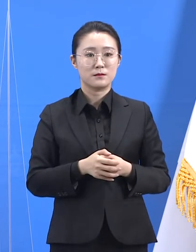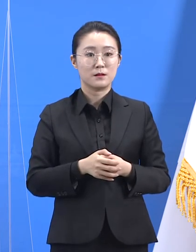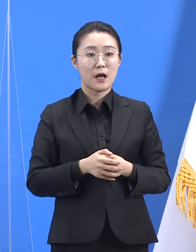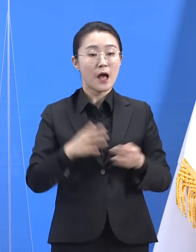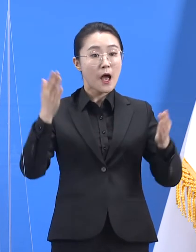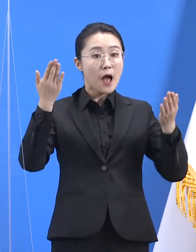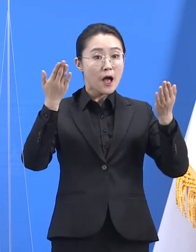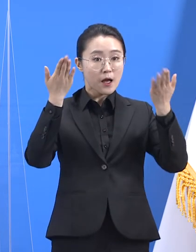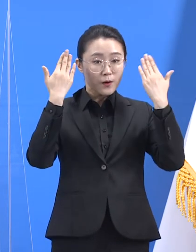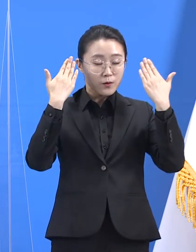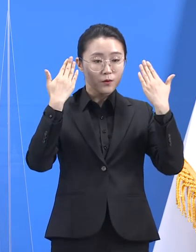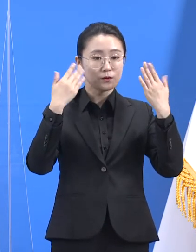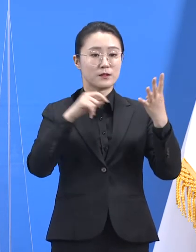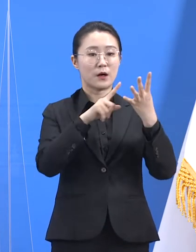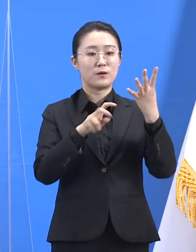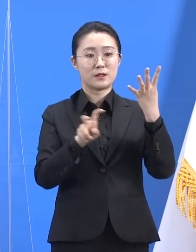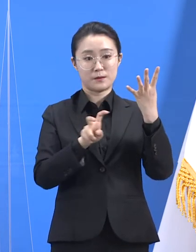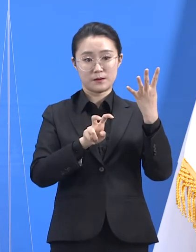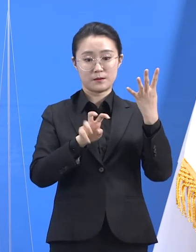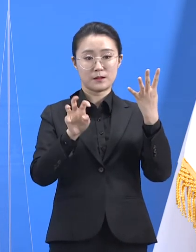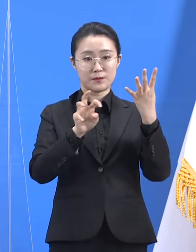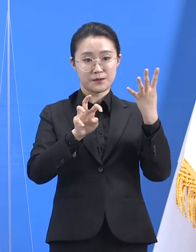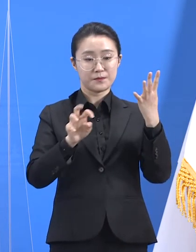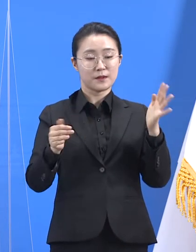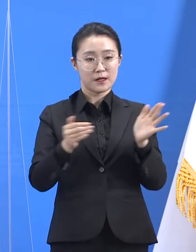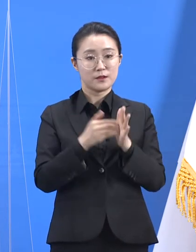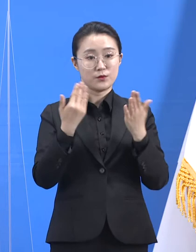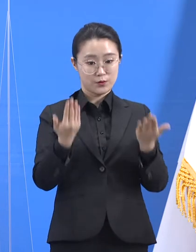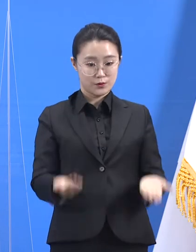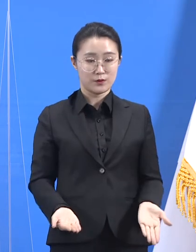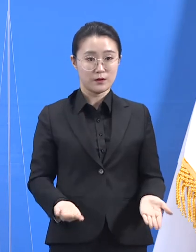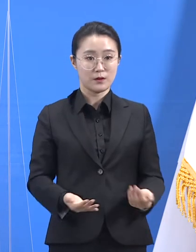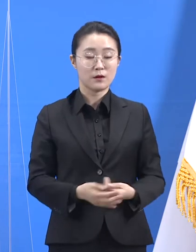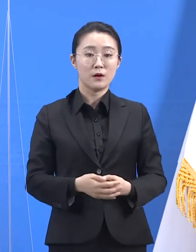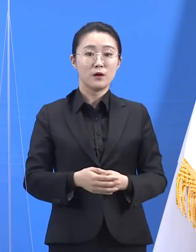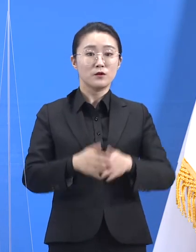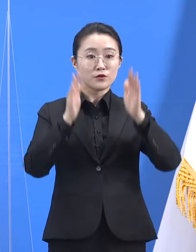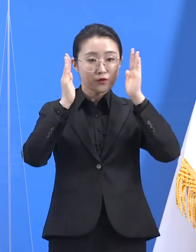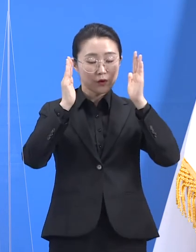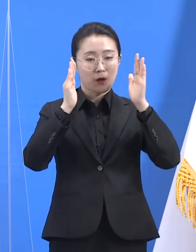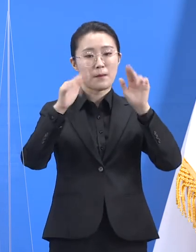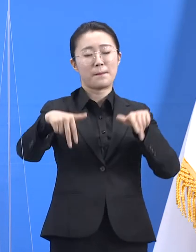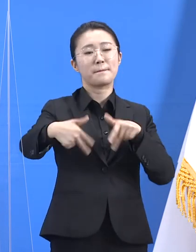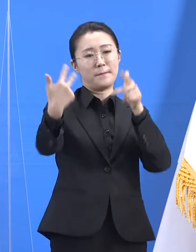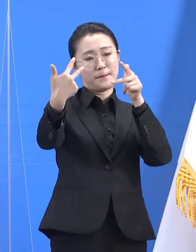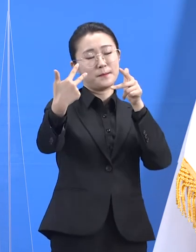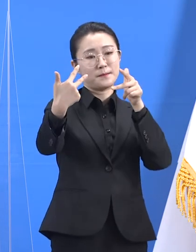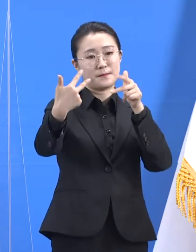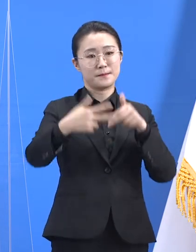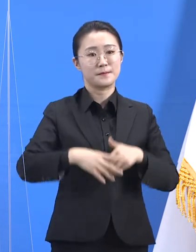휴교하였으며 수업은 25일까지 비대면 방식으로 전환 운영됩니다.